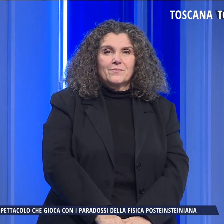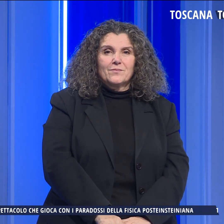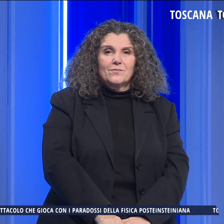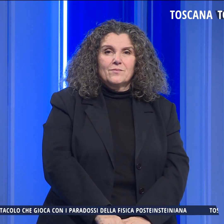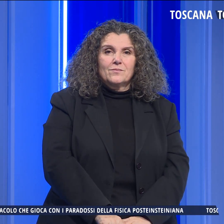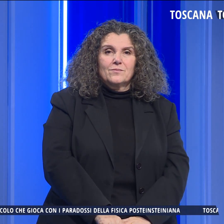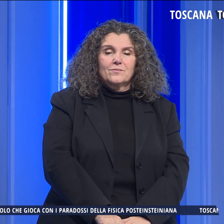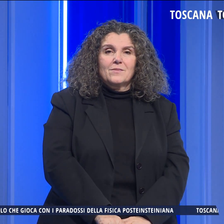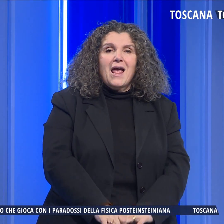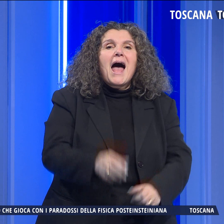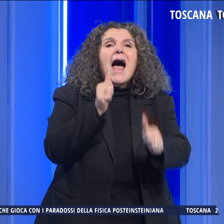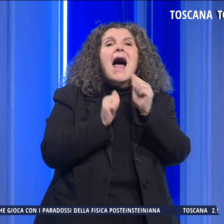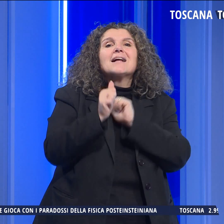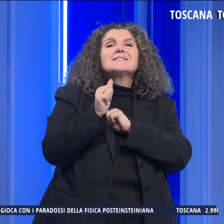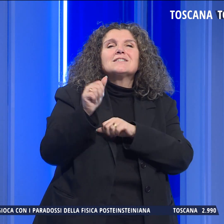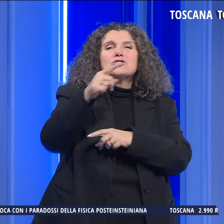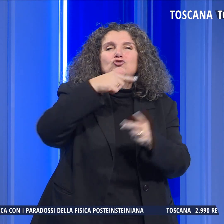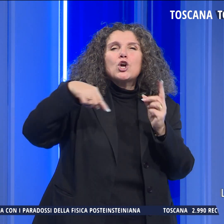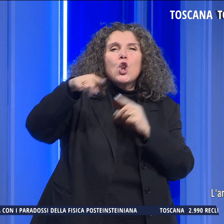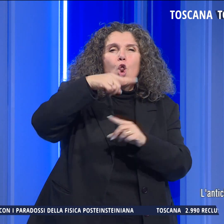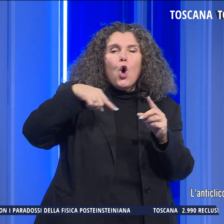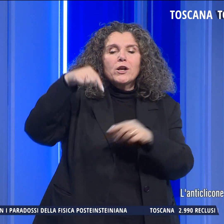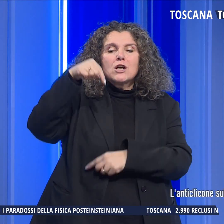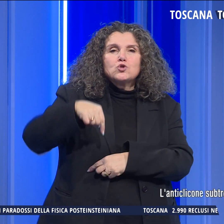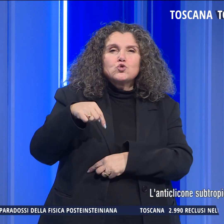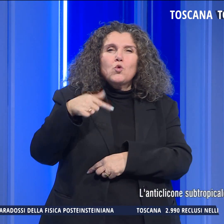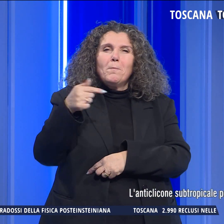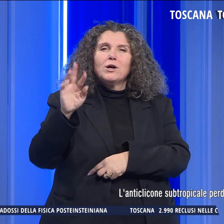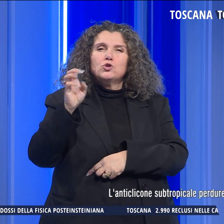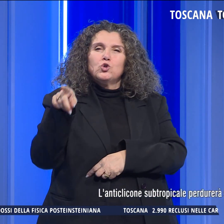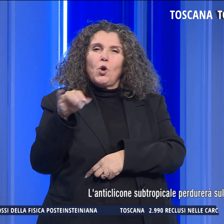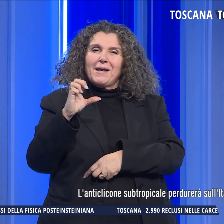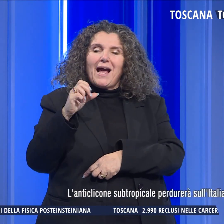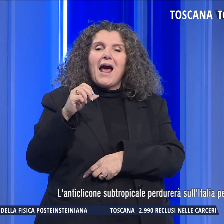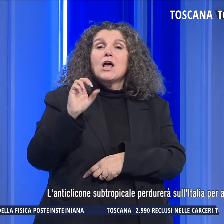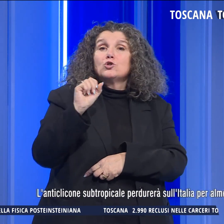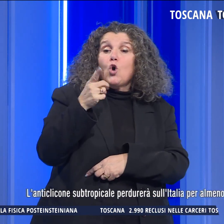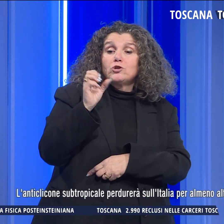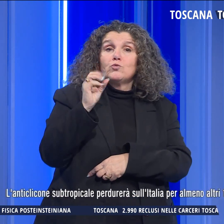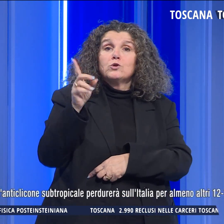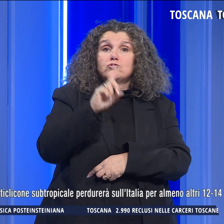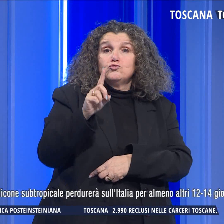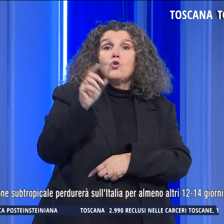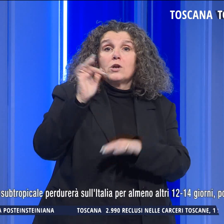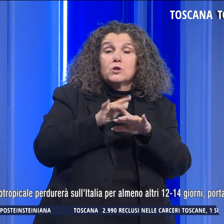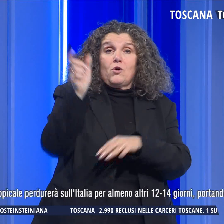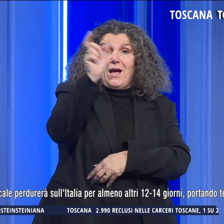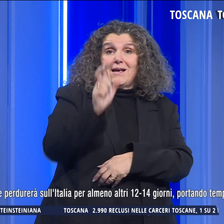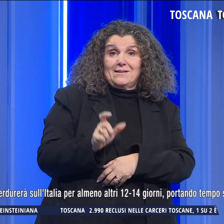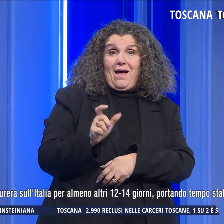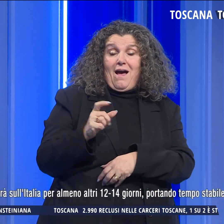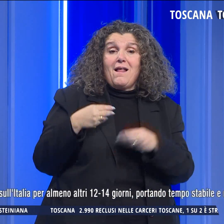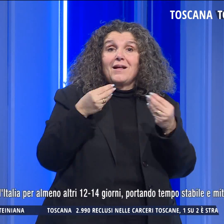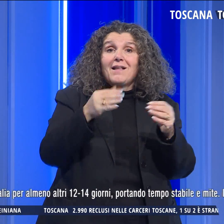E l'anticiclone subtropicale perdurerà solitaria per almeno altri 12-14 giorni, portando